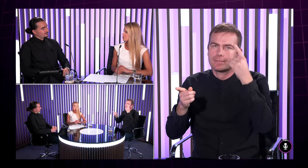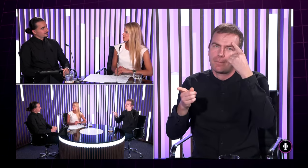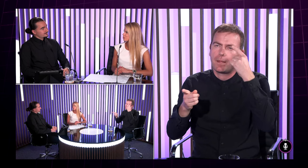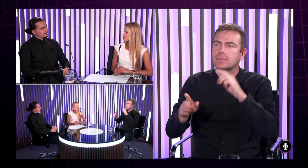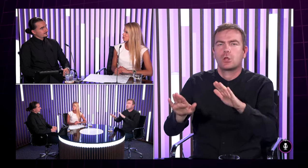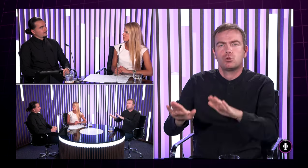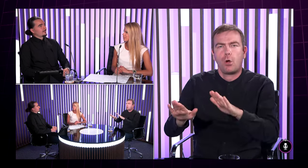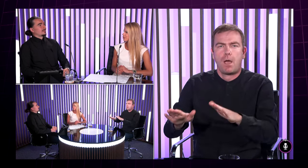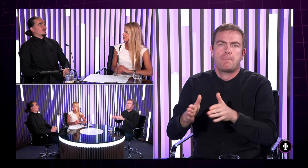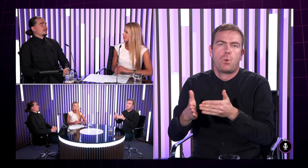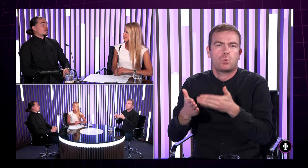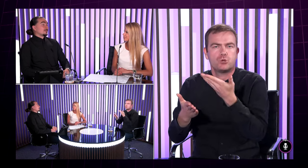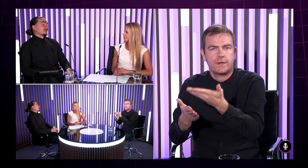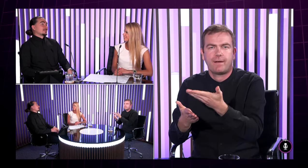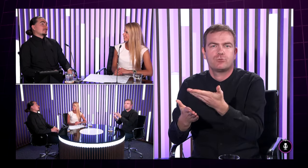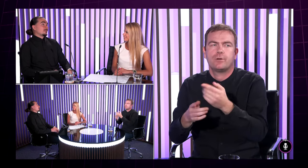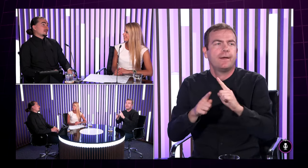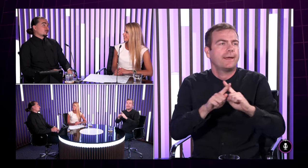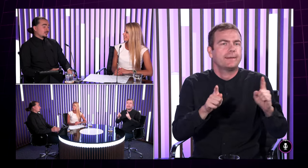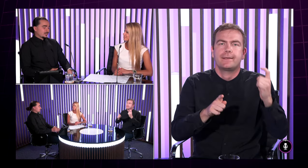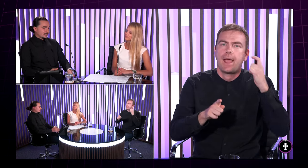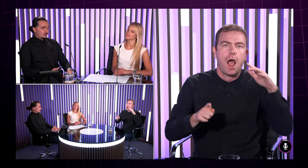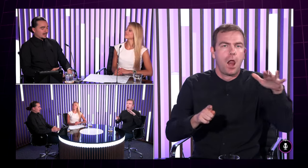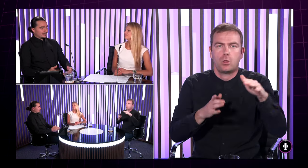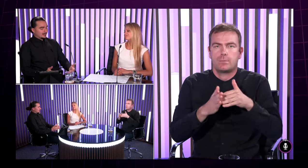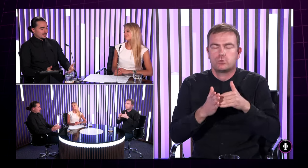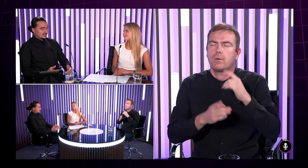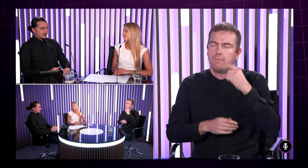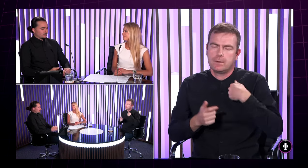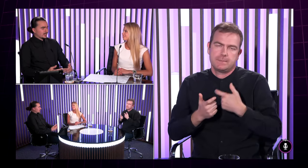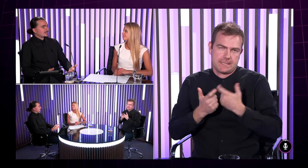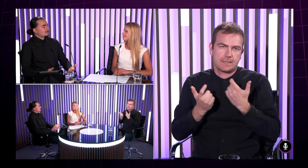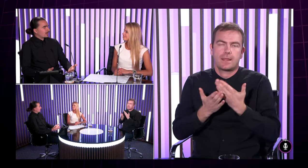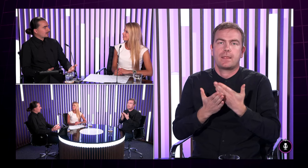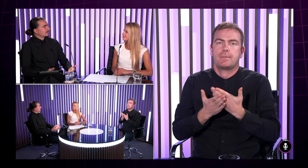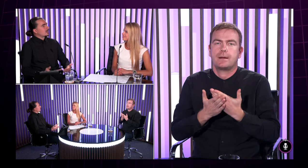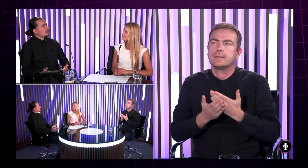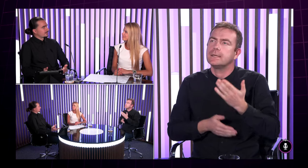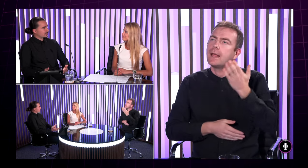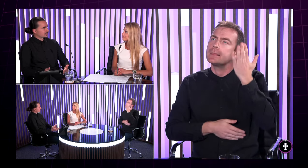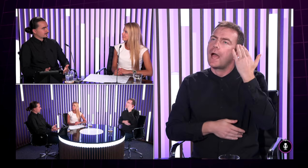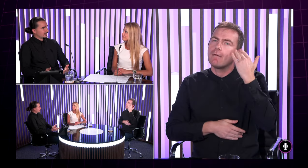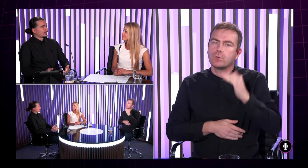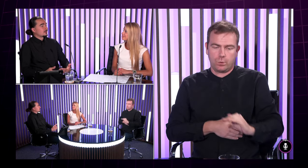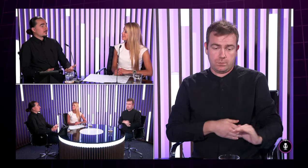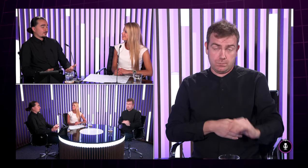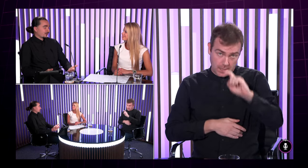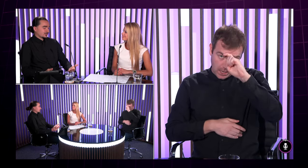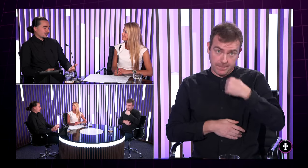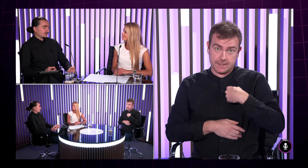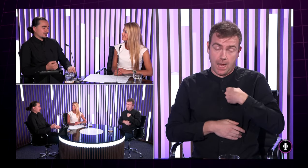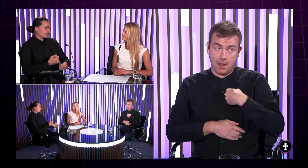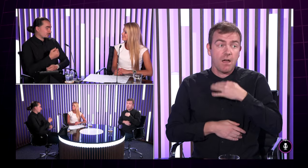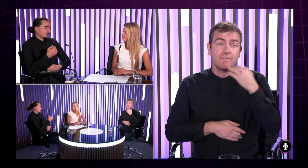doma možno prisposobenú čo by nikoho nenapadlo Jasné napríklad čo viem že keď som bol malý tak veľakrát sa nás pýtajú že keď si plakal tak ako mama vedela že si plakal tak mama mi